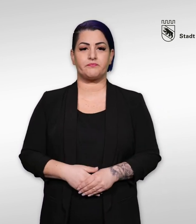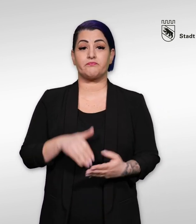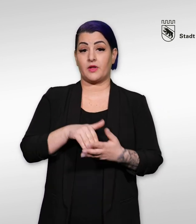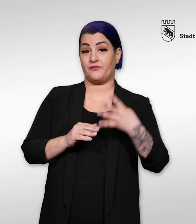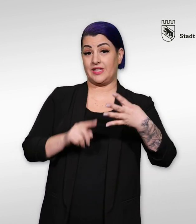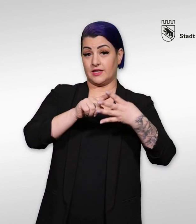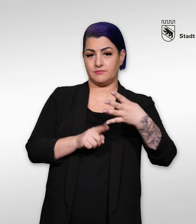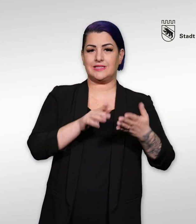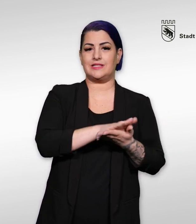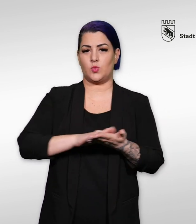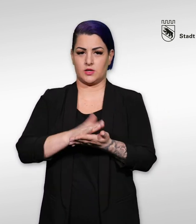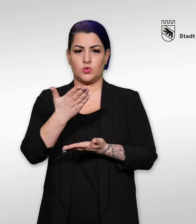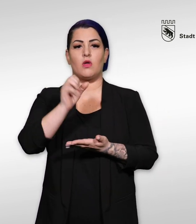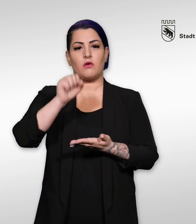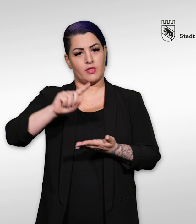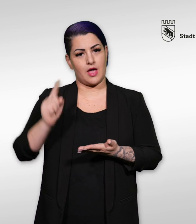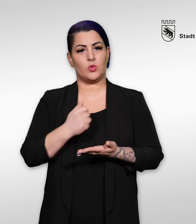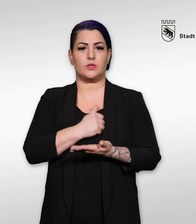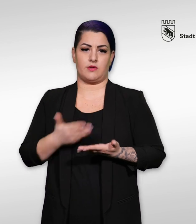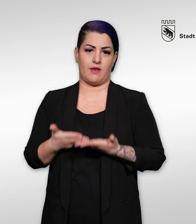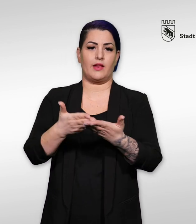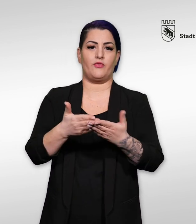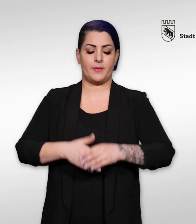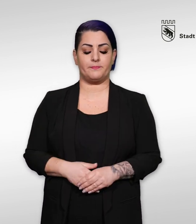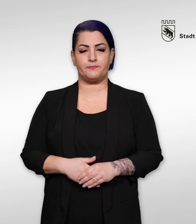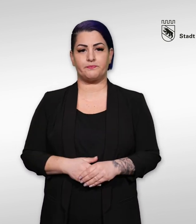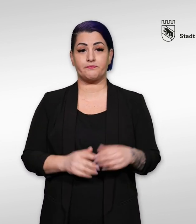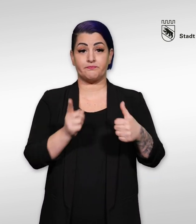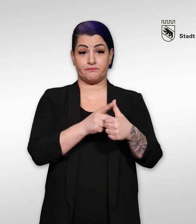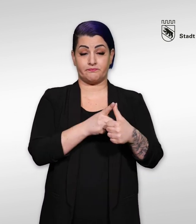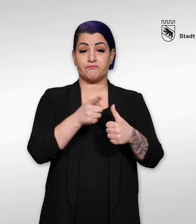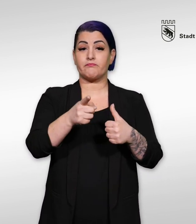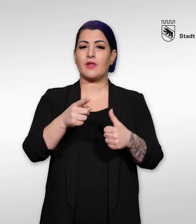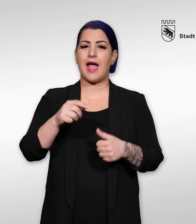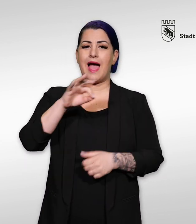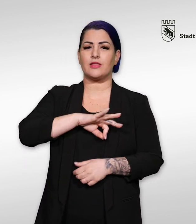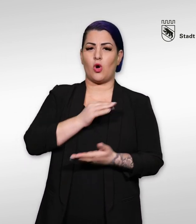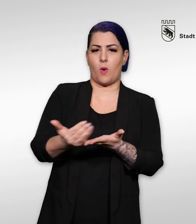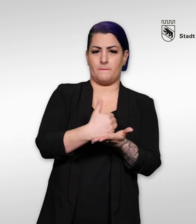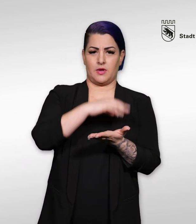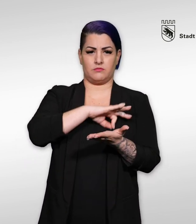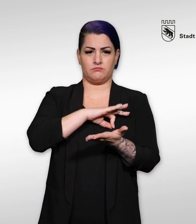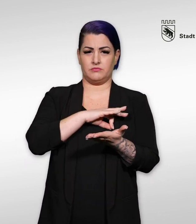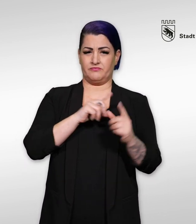In folgenden Situationen können Sie allenfalls Sozialhilfe erhalten. Sie haben kein oder zu wenig Einkommen zum Leben.